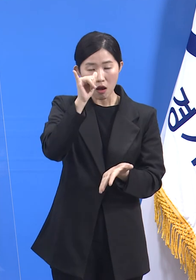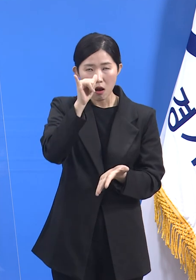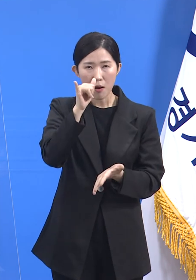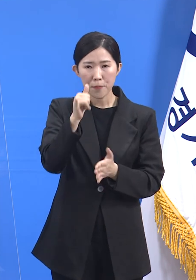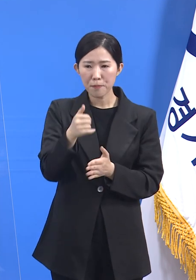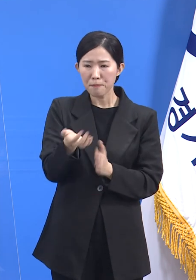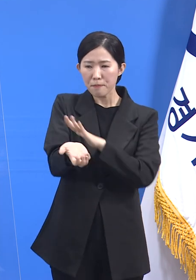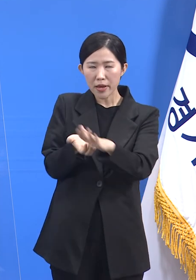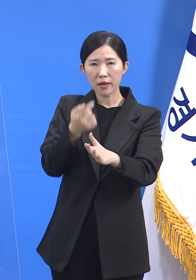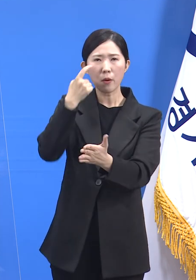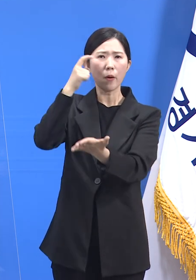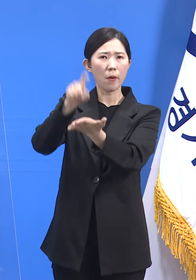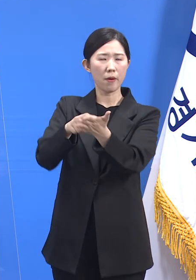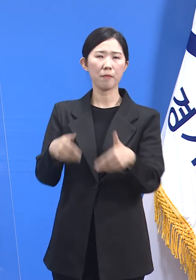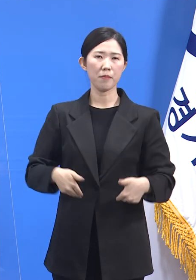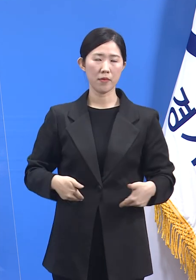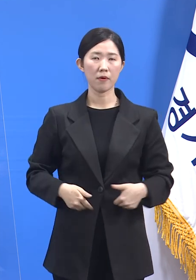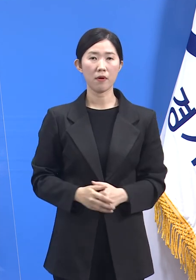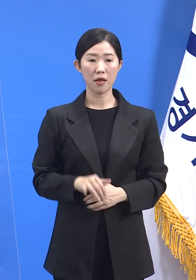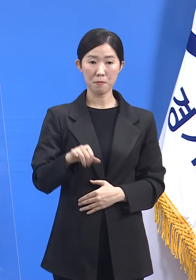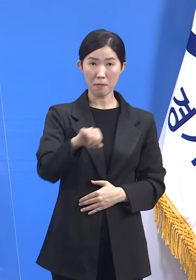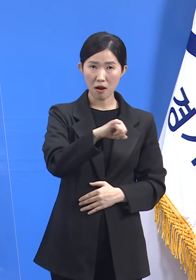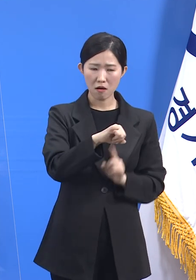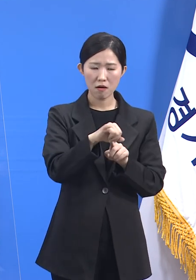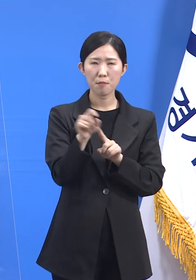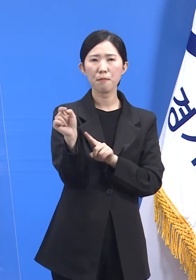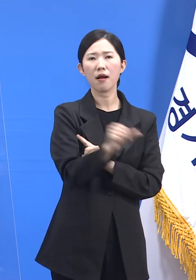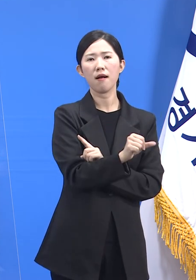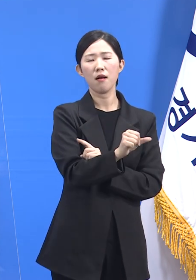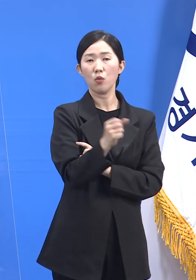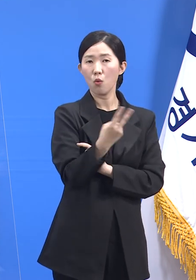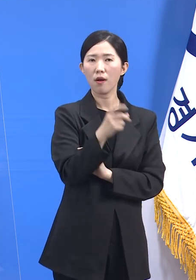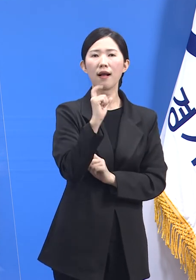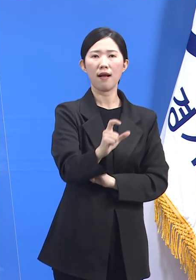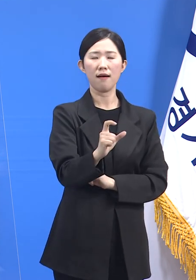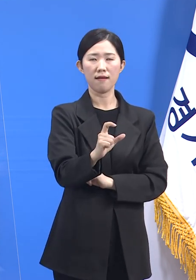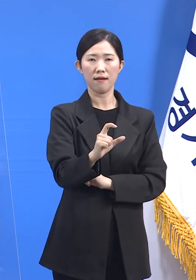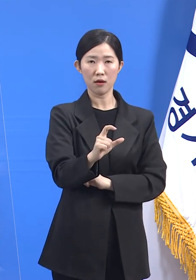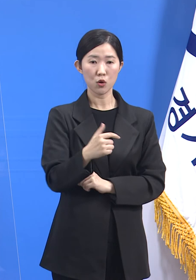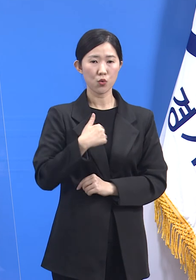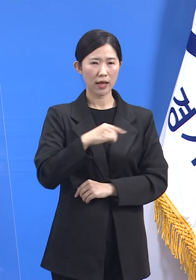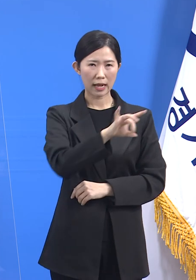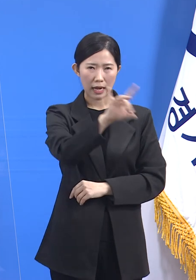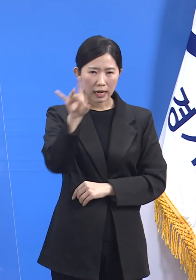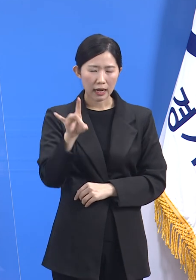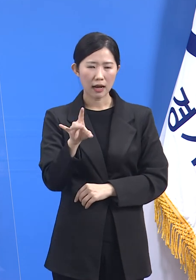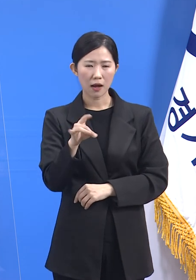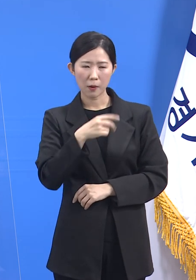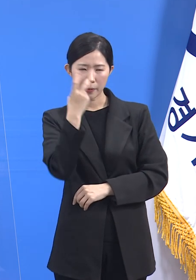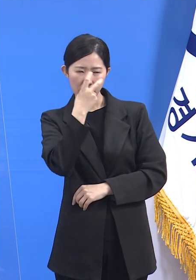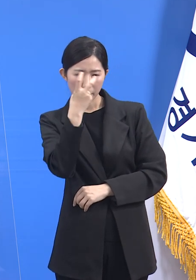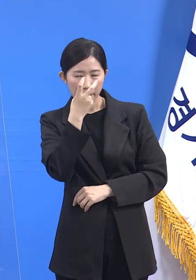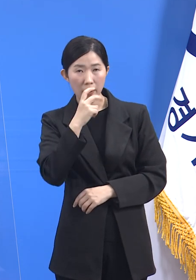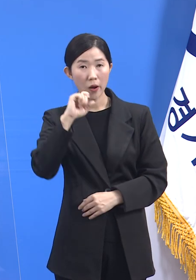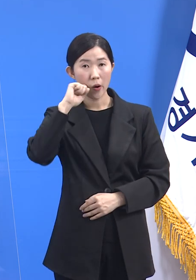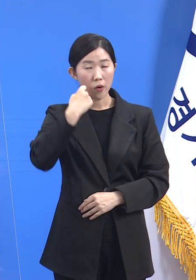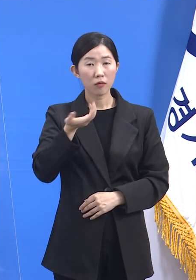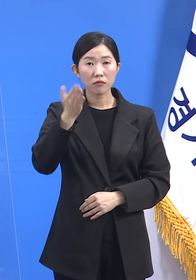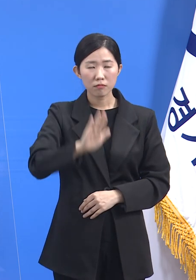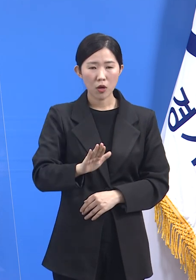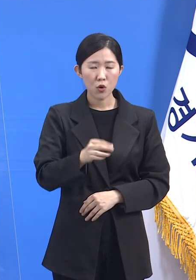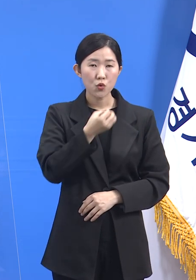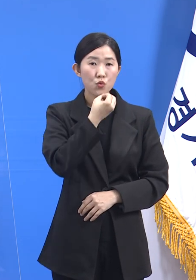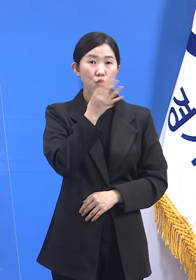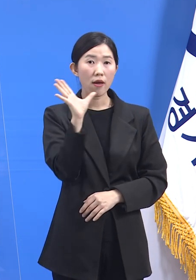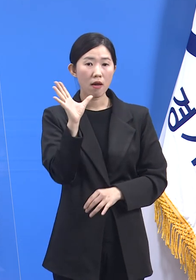바이러스는 빠르고 강합니다. 한 명 한 명의 감염 사례를 우리가 다 통제할 수는 없지만 유행으로 커지는 일은